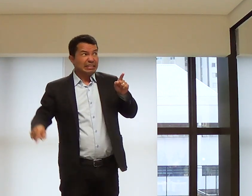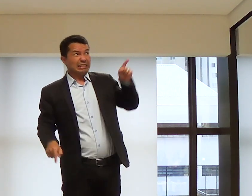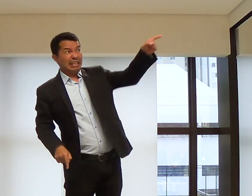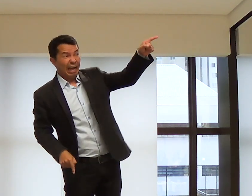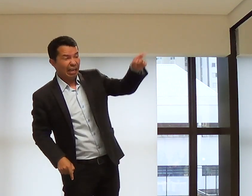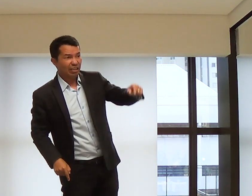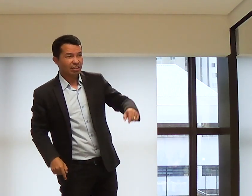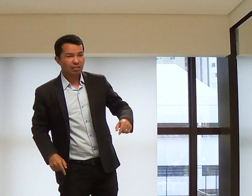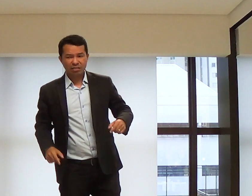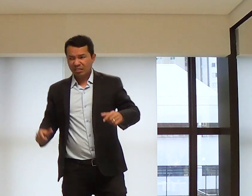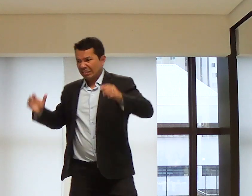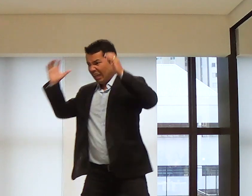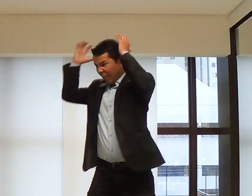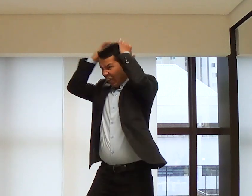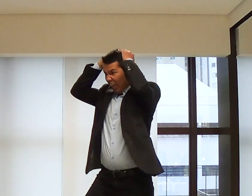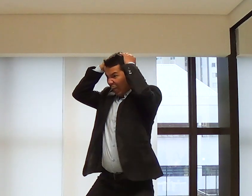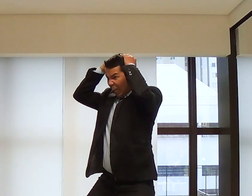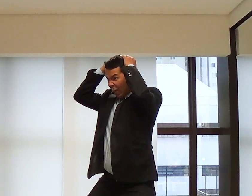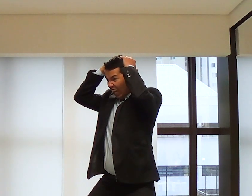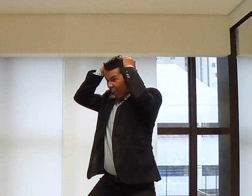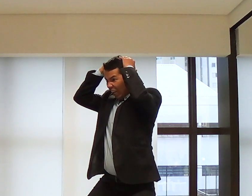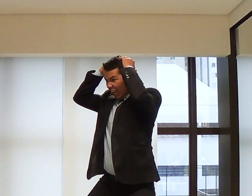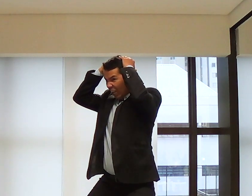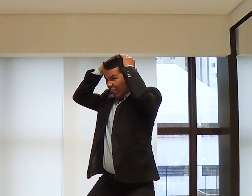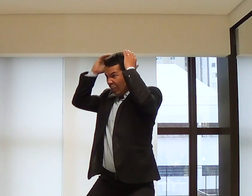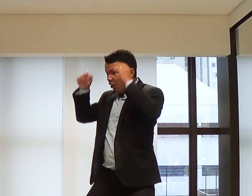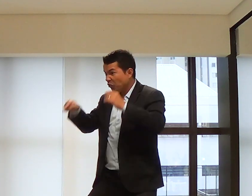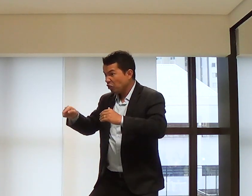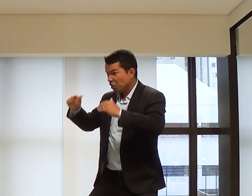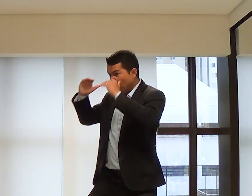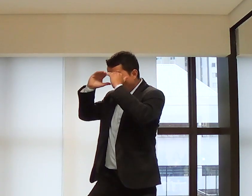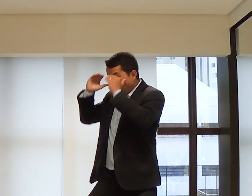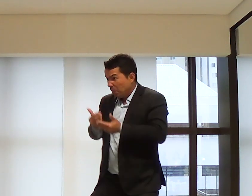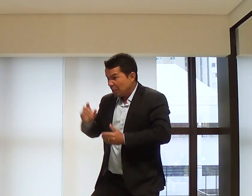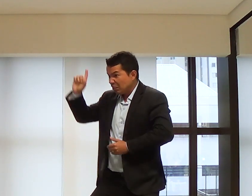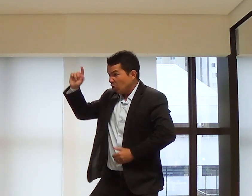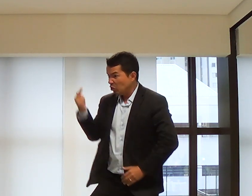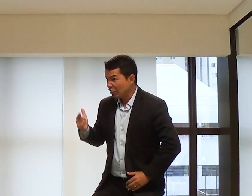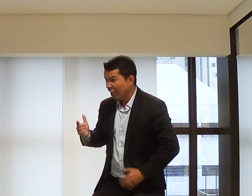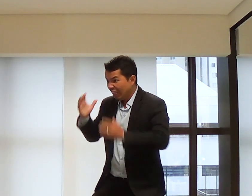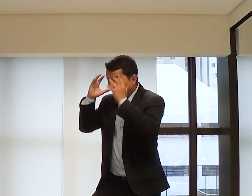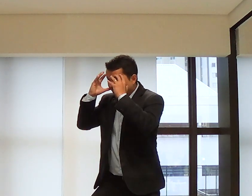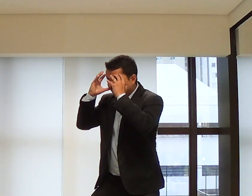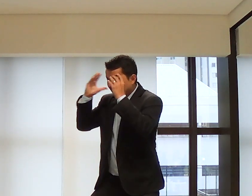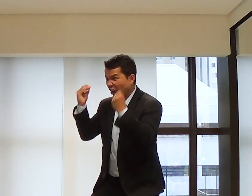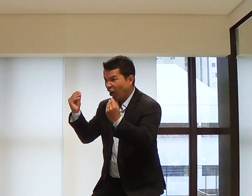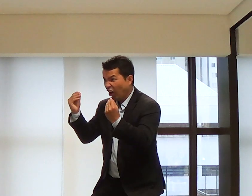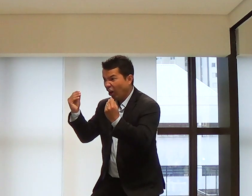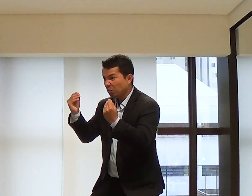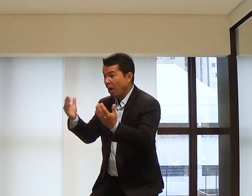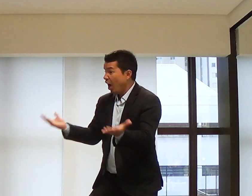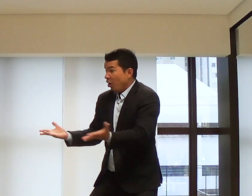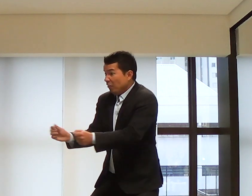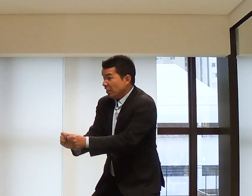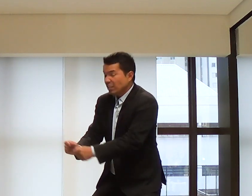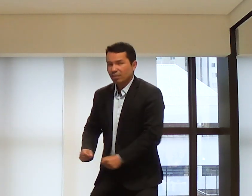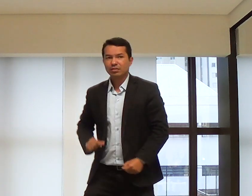algum lugar. E eu estou indo na direção oposta. E ele fala, você não mereceu a Deus.